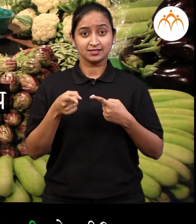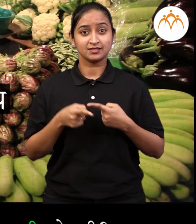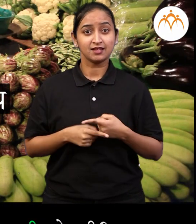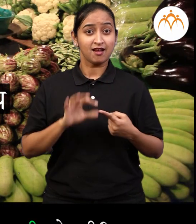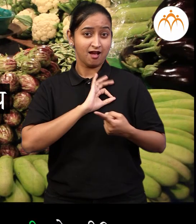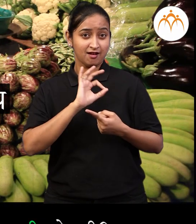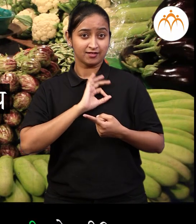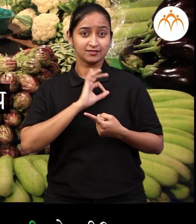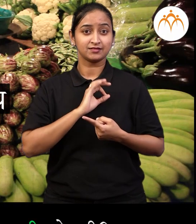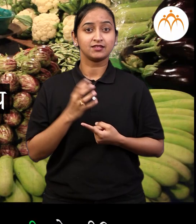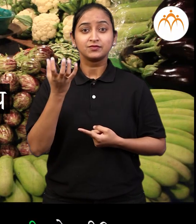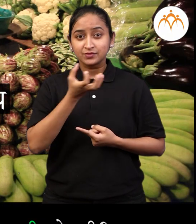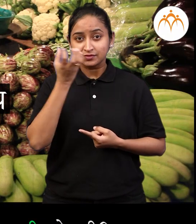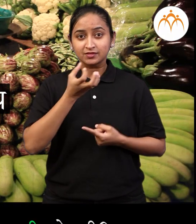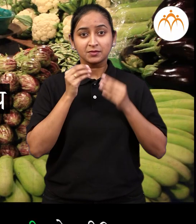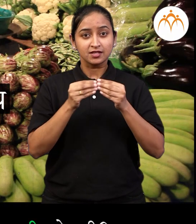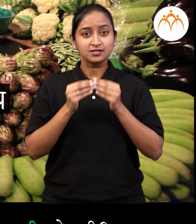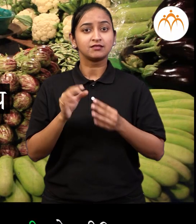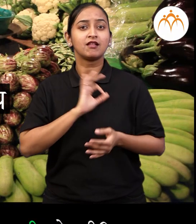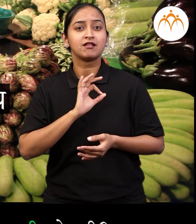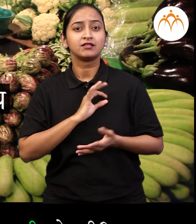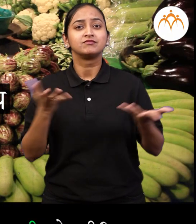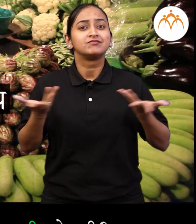तुझा आवडी ची फर भाजी कोंती